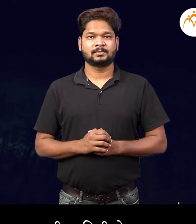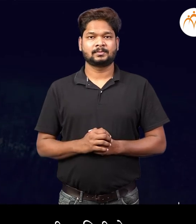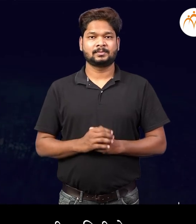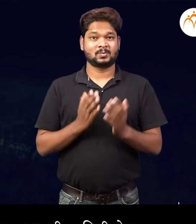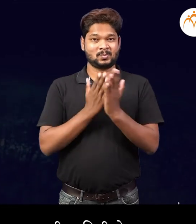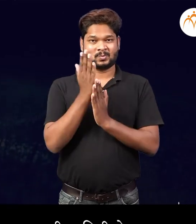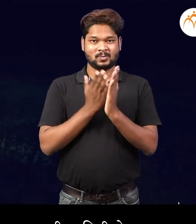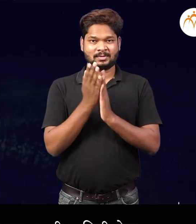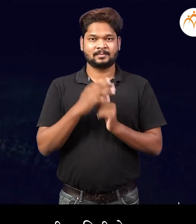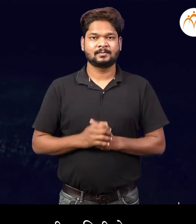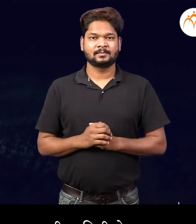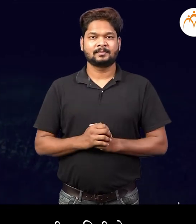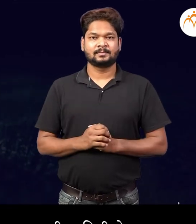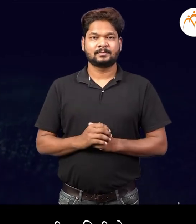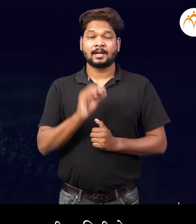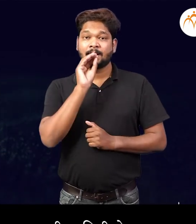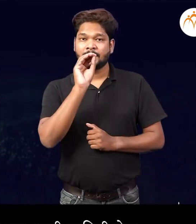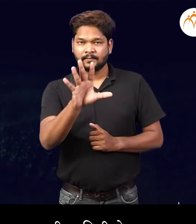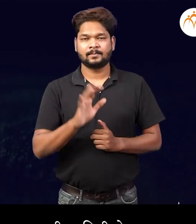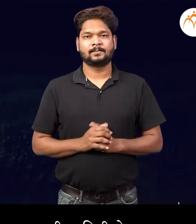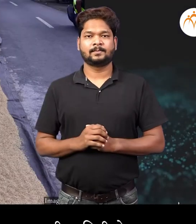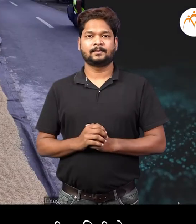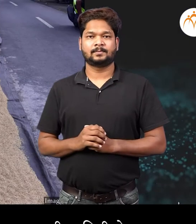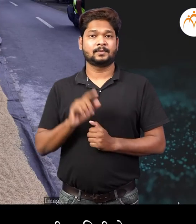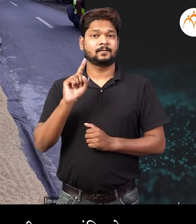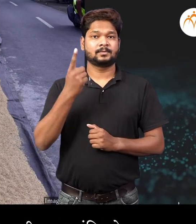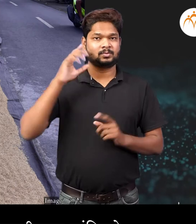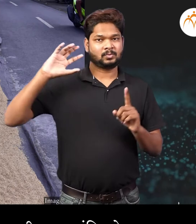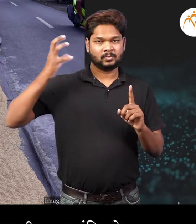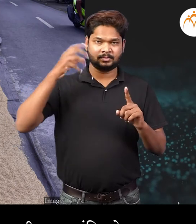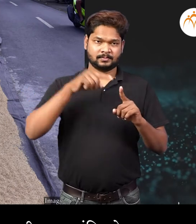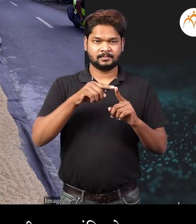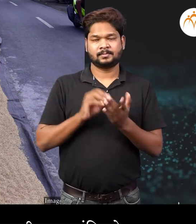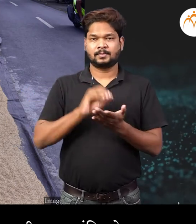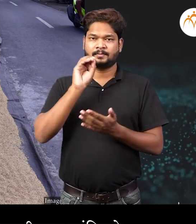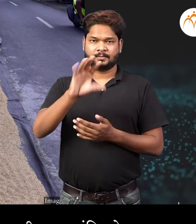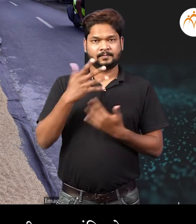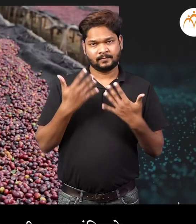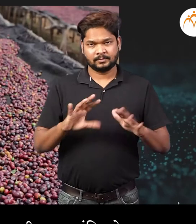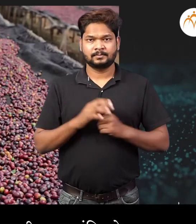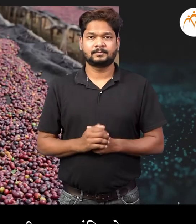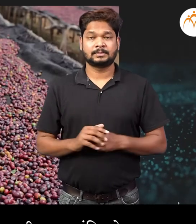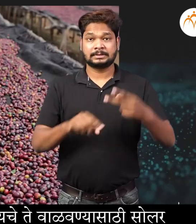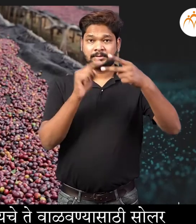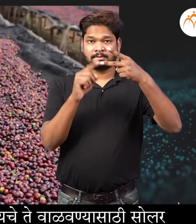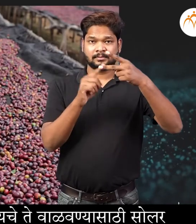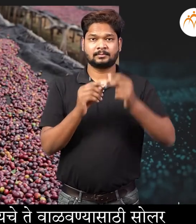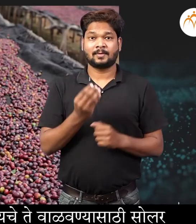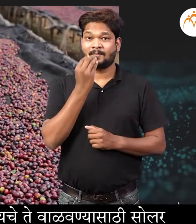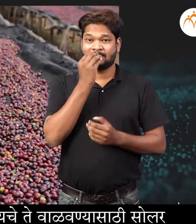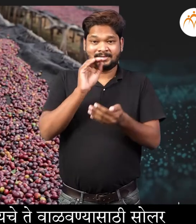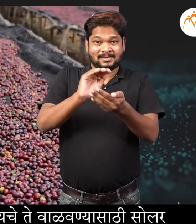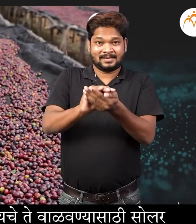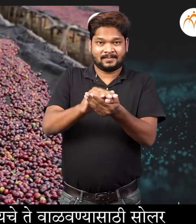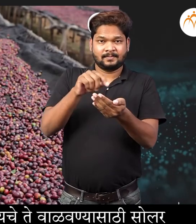आता या पद्धती उन्ची एकान अंतर एक अशिमाहिती गेऊ मिया दी वालवणे या पद्धती बदल सांगितले पण आता